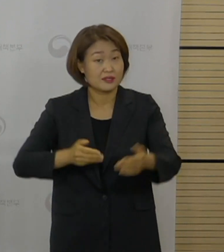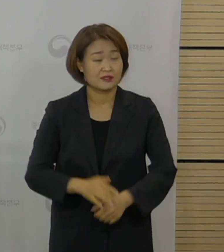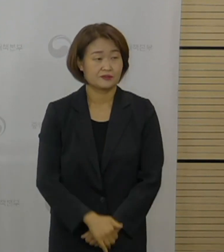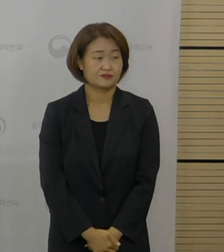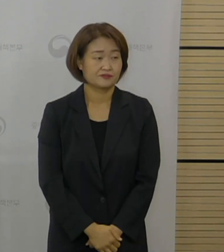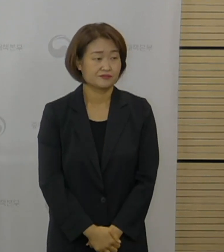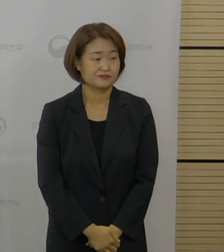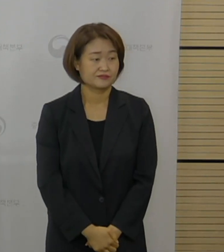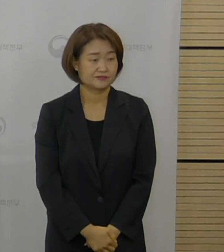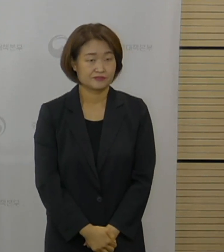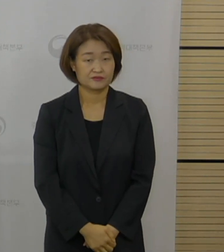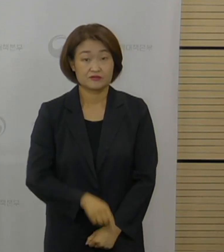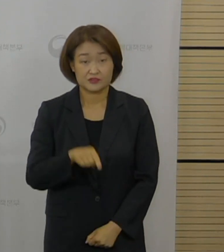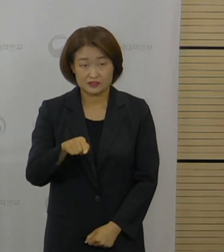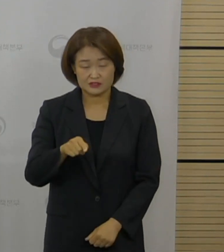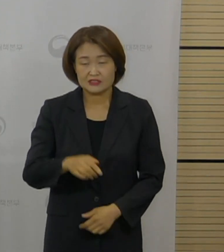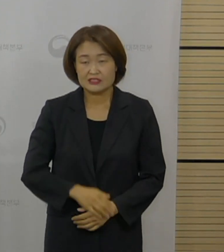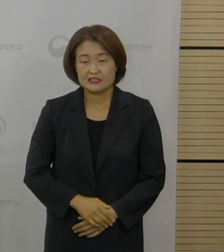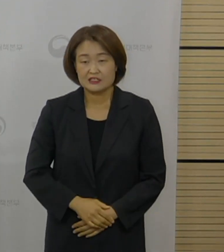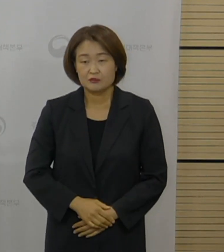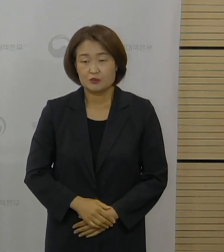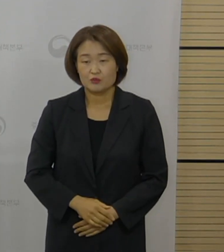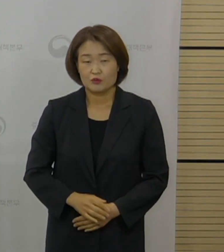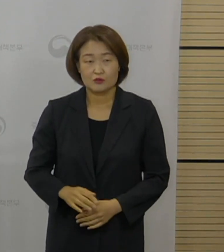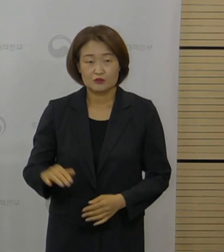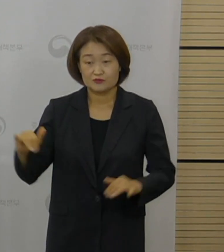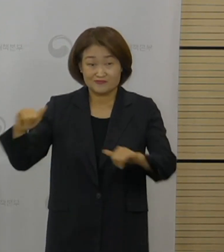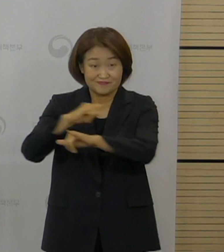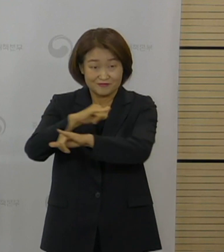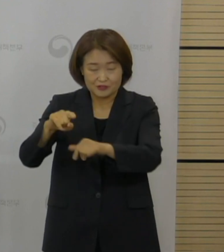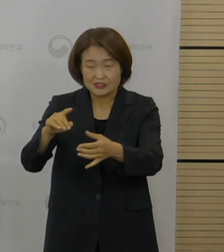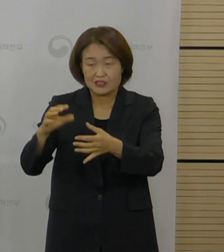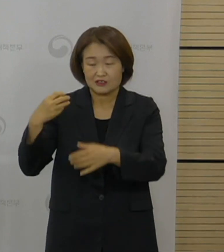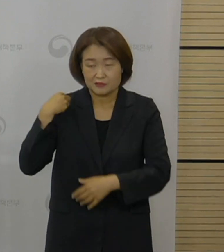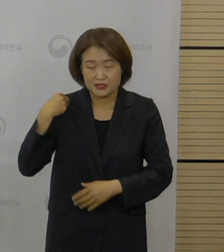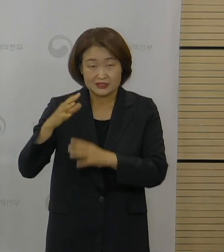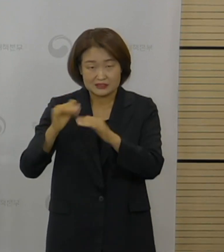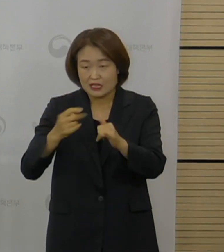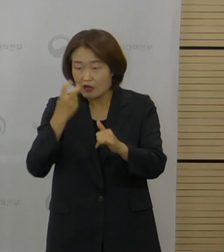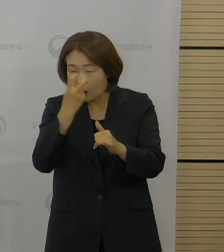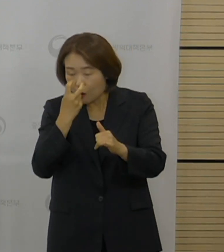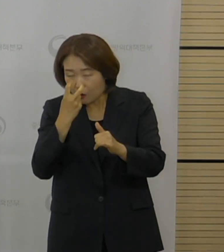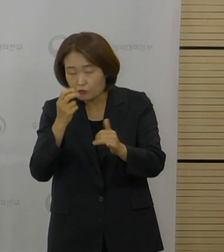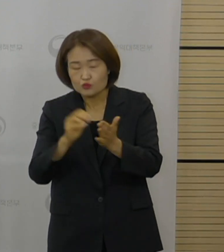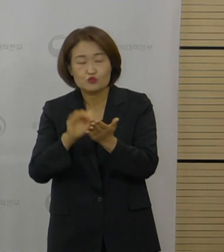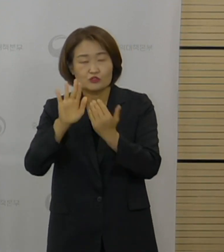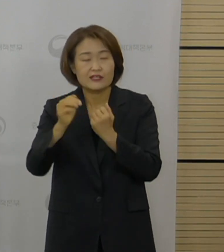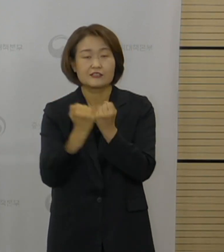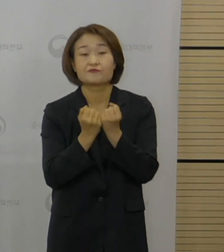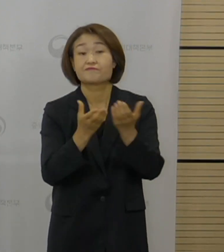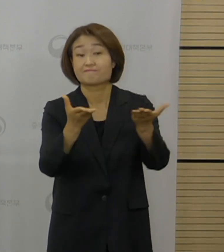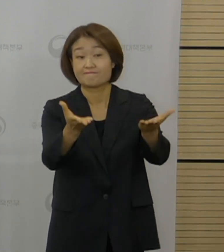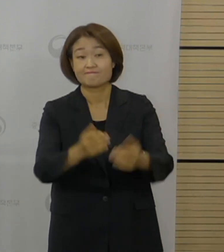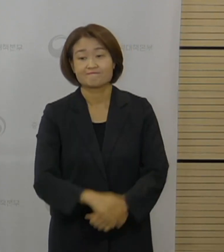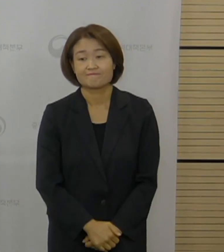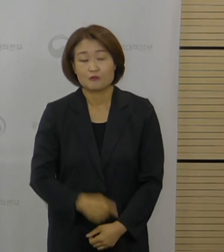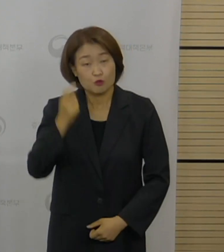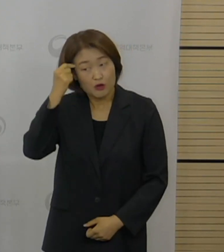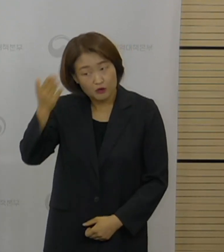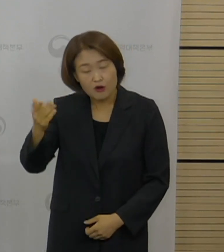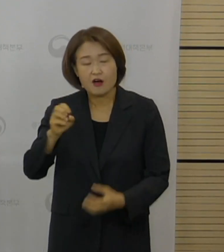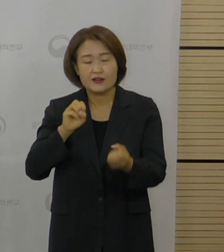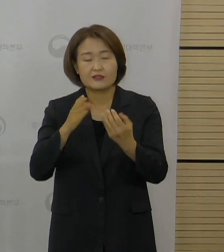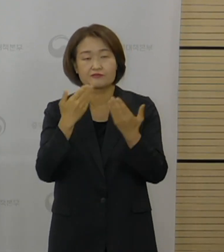관리팀을 통해서 확인한 이후에 기자님들에게 안내드리겠습니다. 열한 번째 질문,